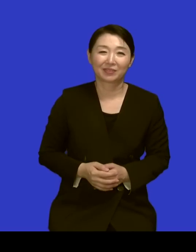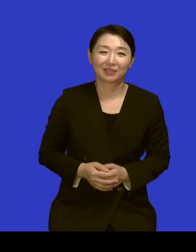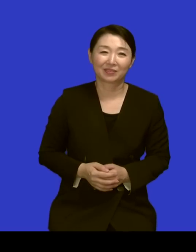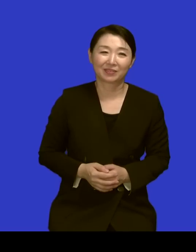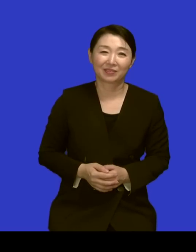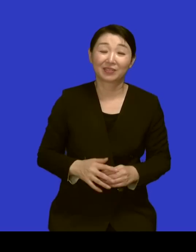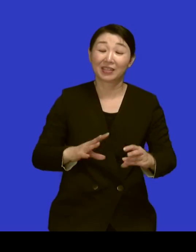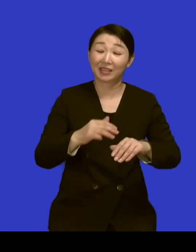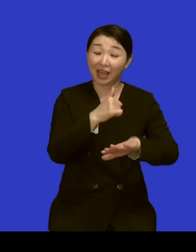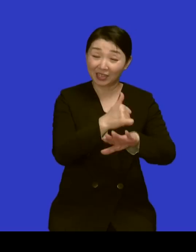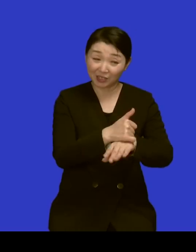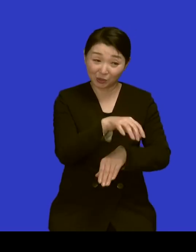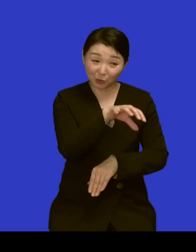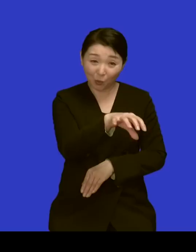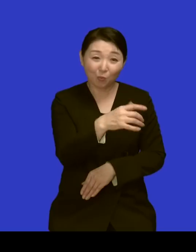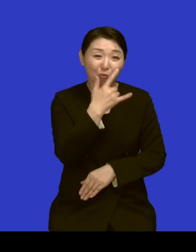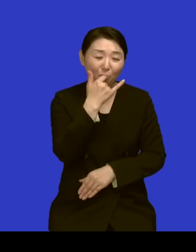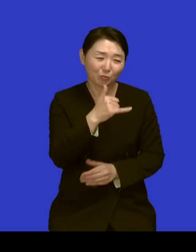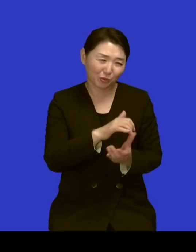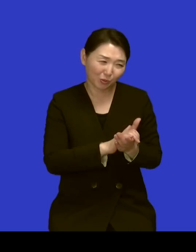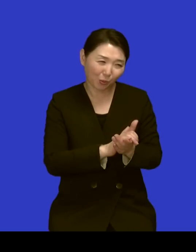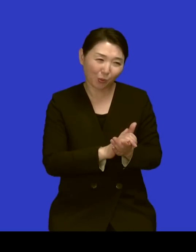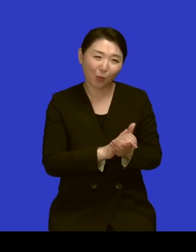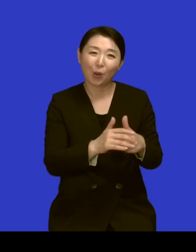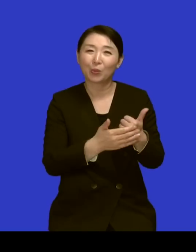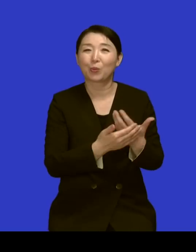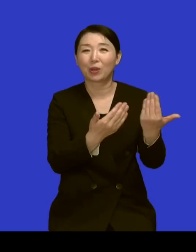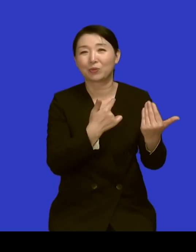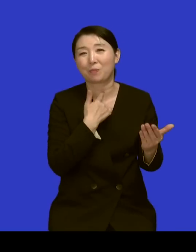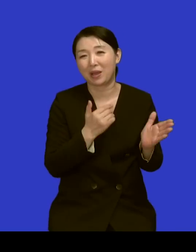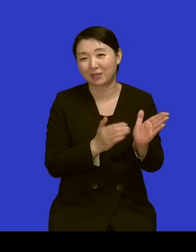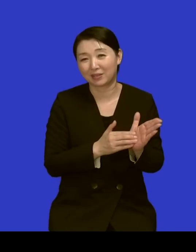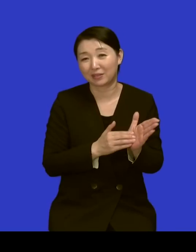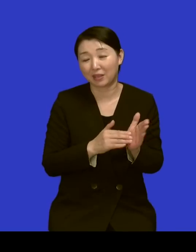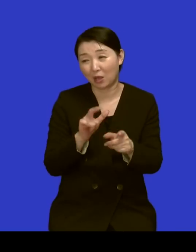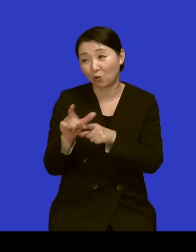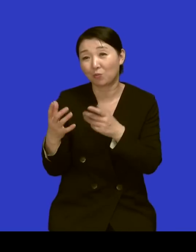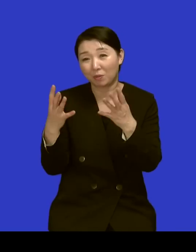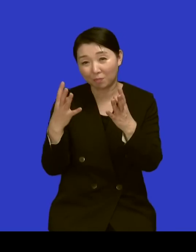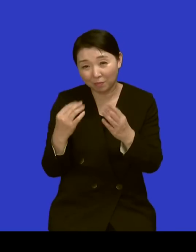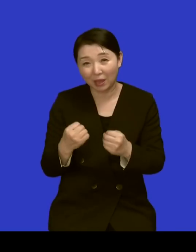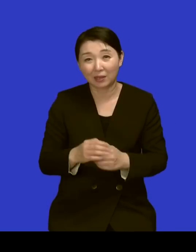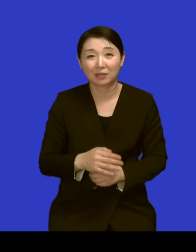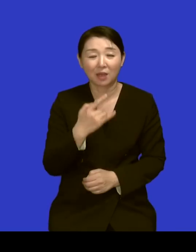네 그래서 이제 제가 너무 고민도 많이 되고 그래서 어느 날 이제 어머님께 여쭤봤죠